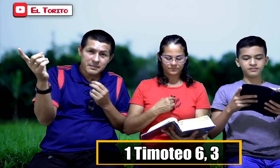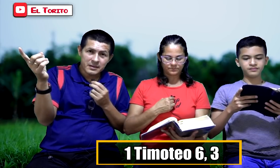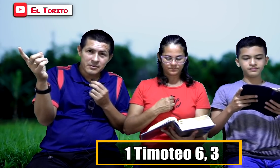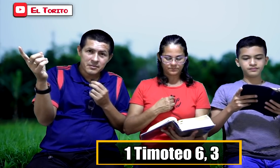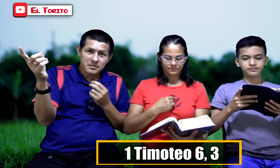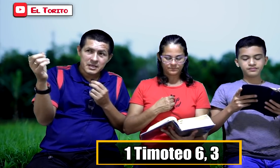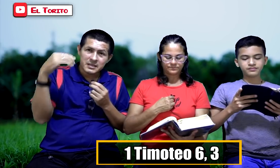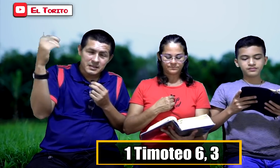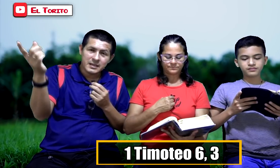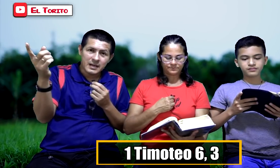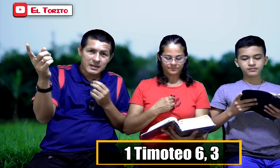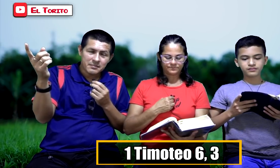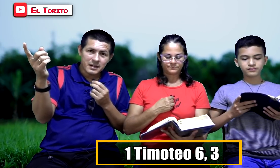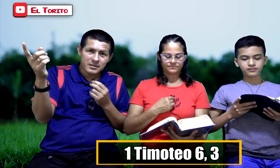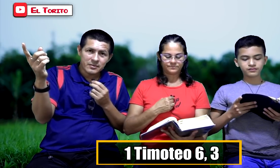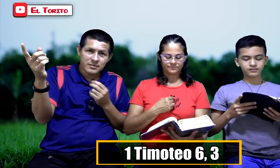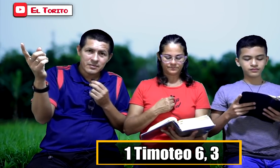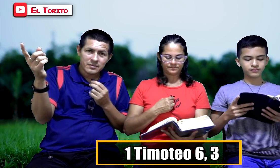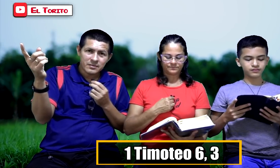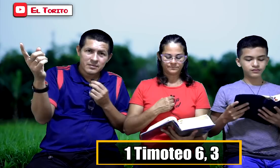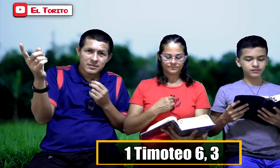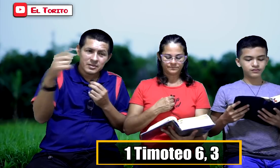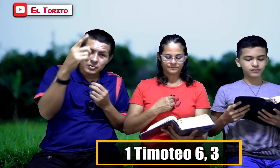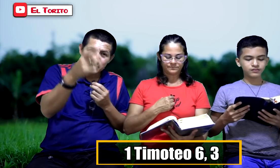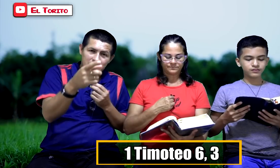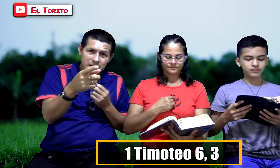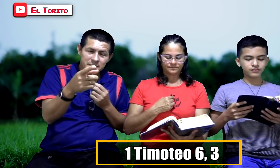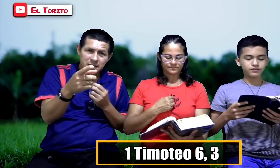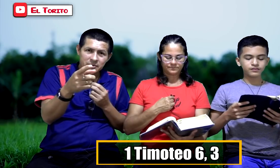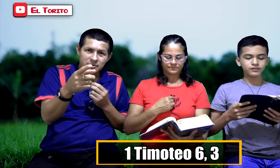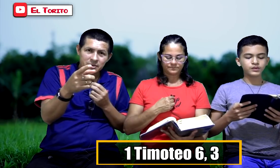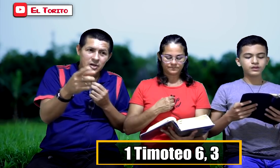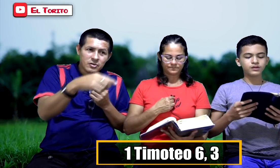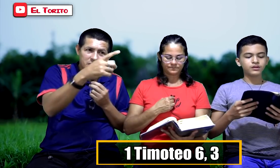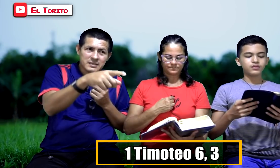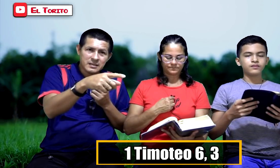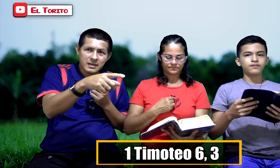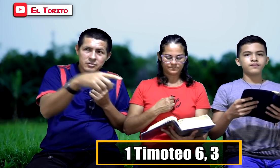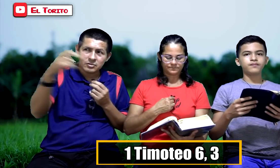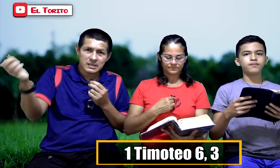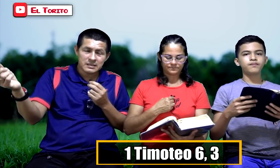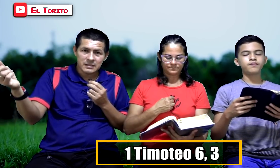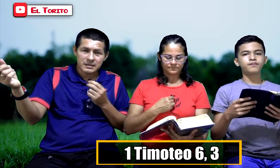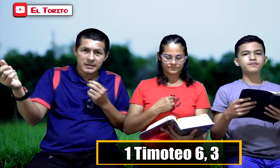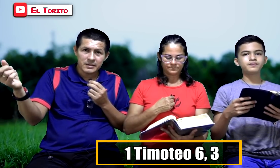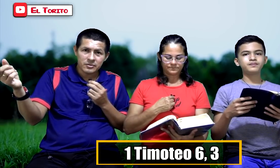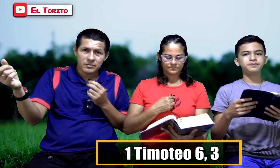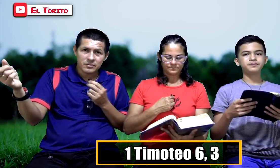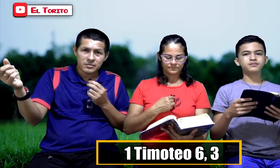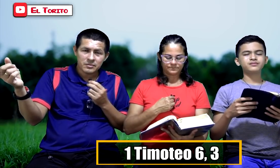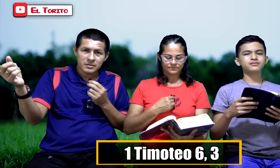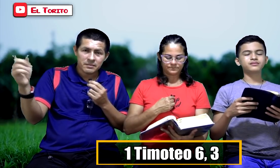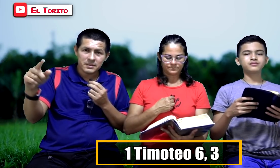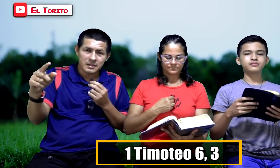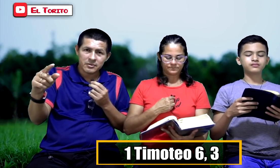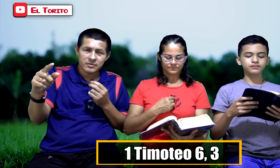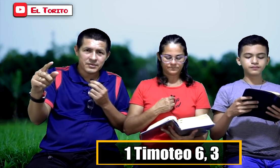hermano, critica al hermano, insulta al hermano, lo trata de esto, lo trata de aquello. Esto, repítalo Rosa.